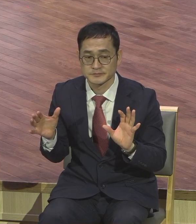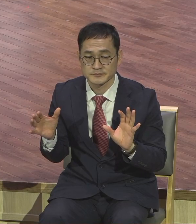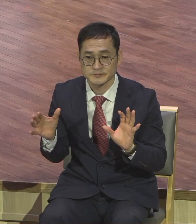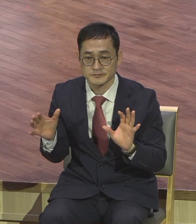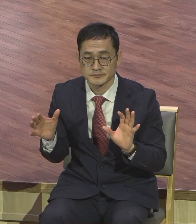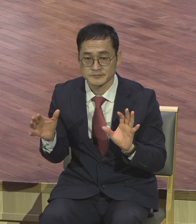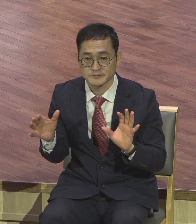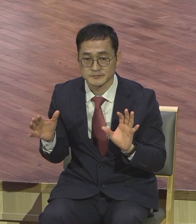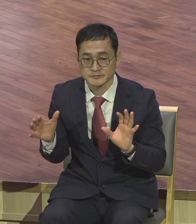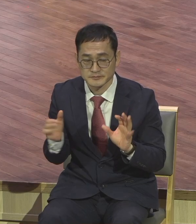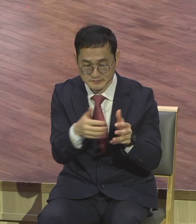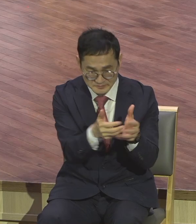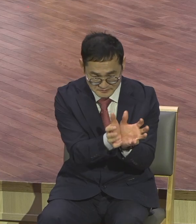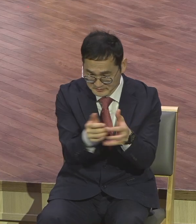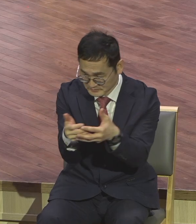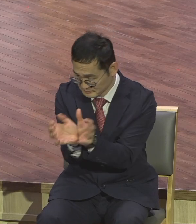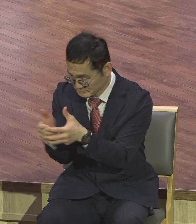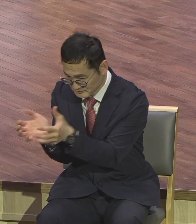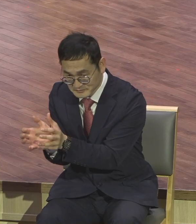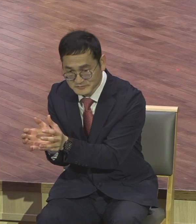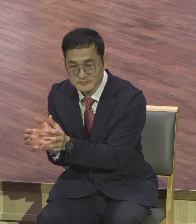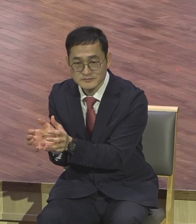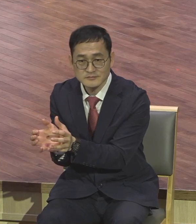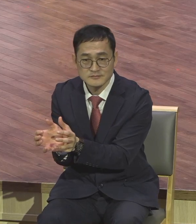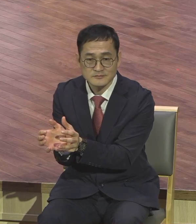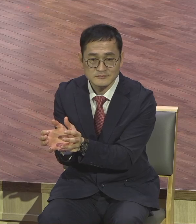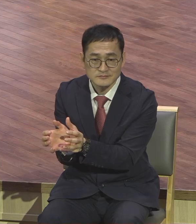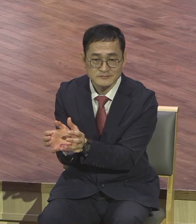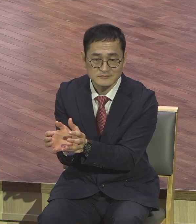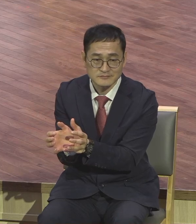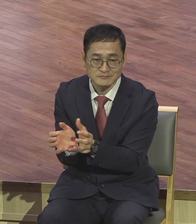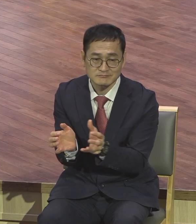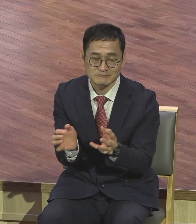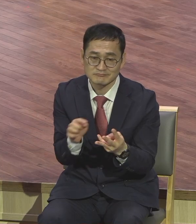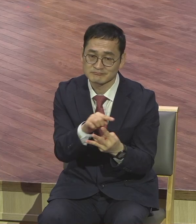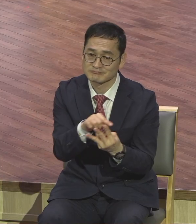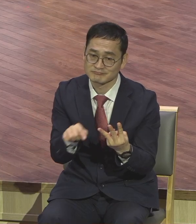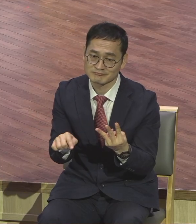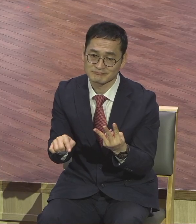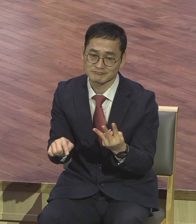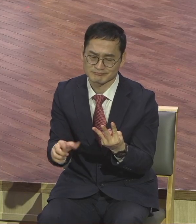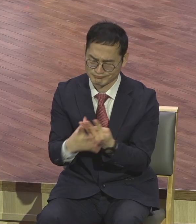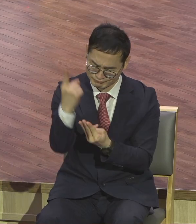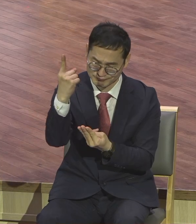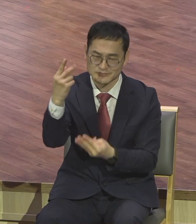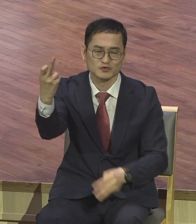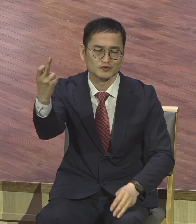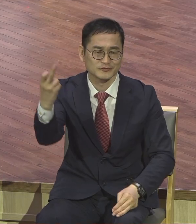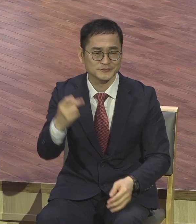구성요원은 한 가지라는 얘기요. 한 구성원이란 성대원의 분명히 붙잡아야 될 것이 뭐냐